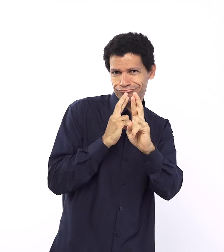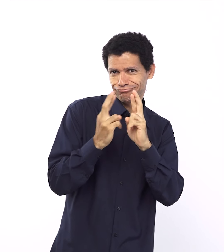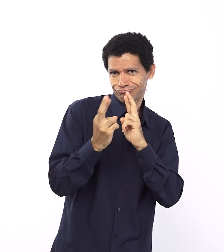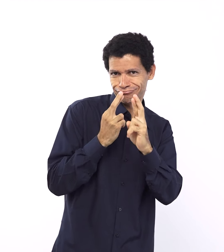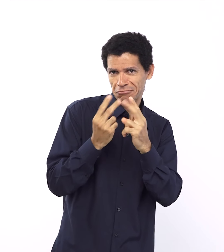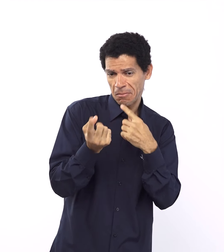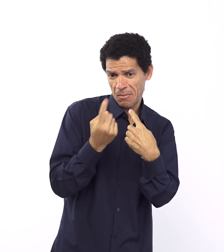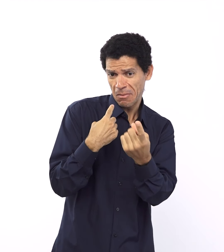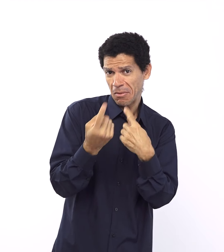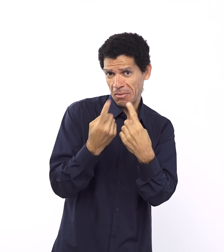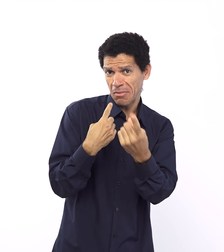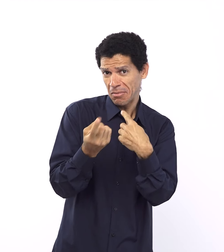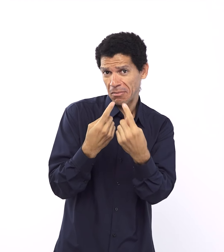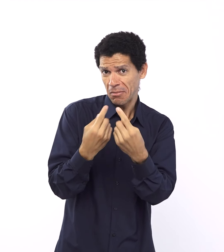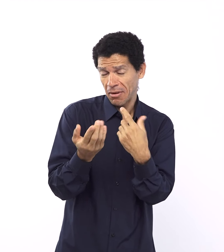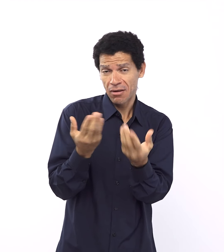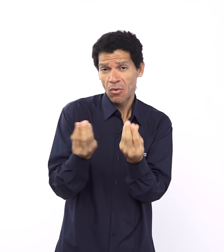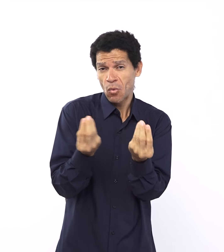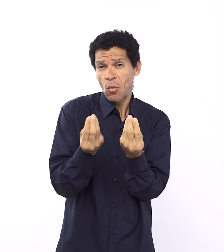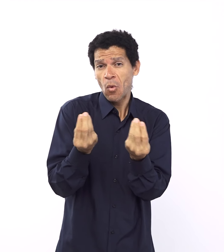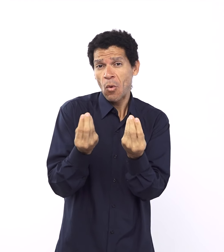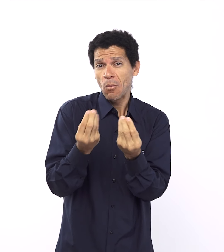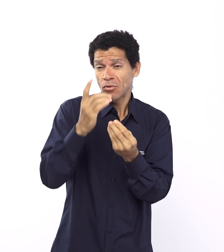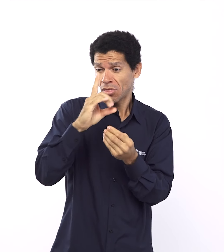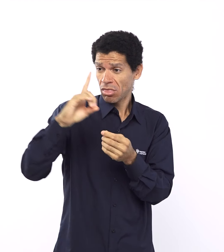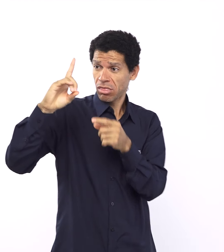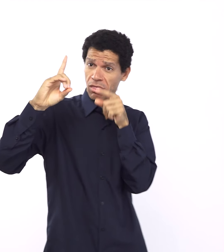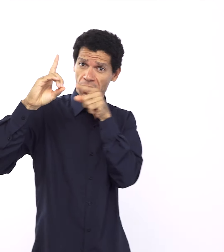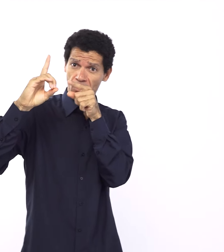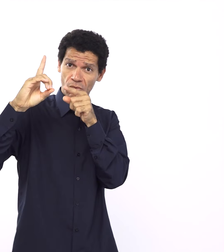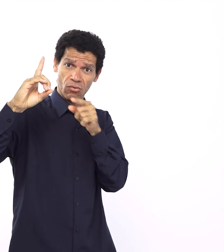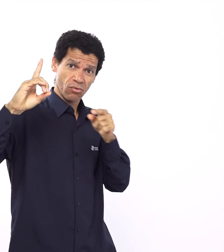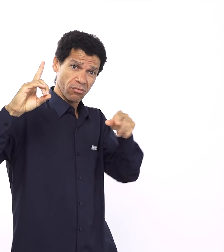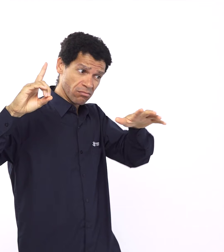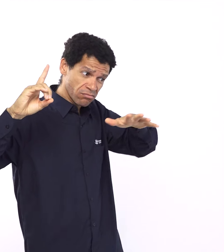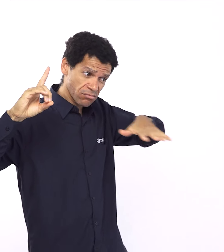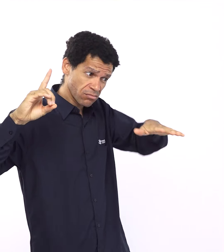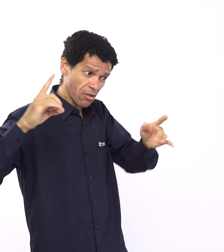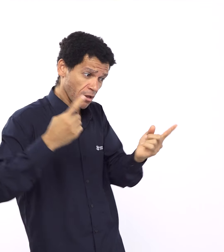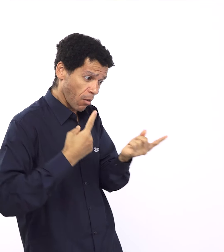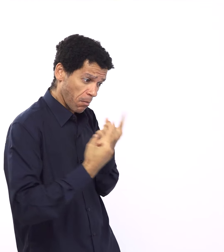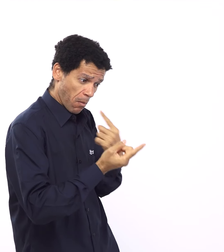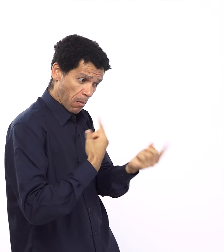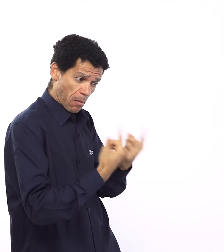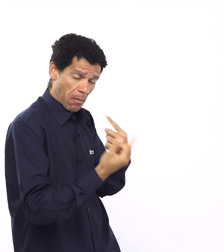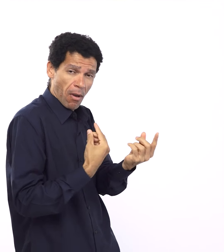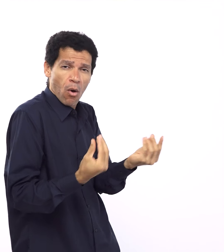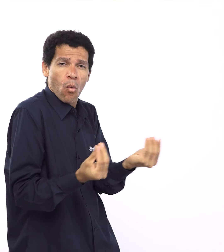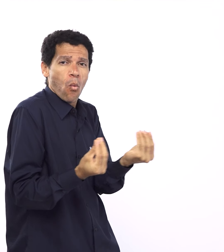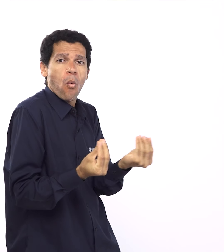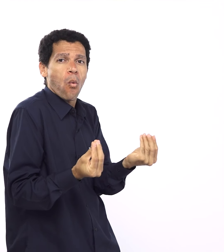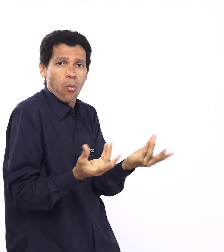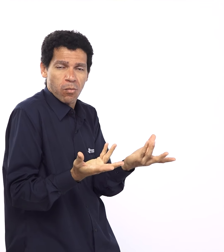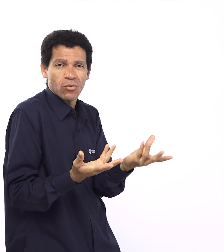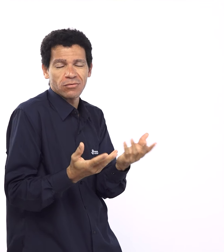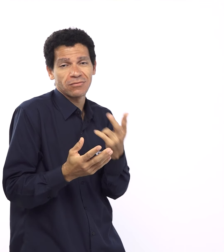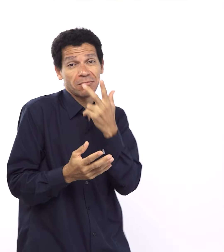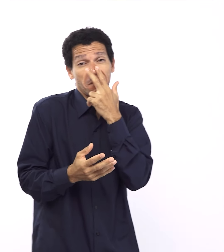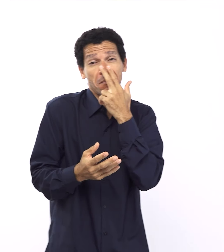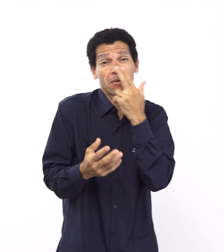paralelos, eles são importantes porque mostra que nesse intuito de Deus, Nesse intuito divino de se aproximar,